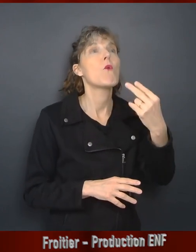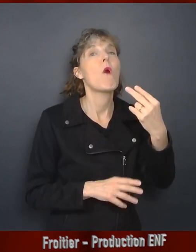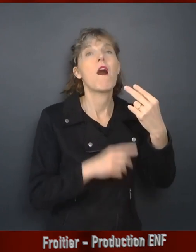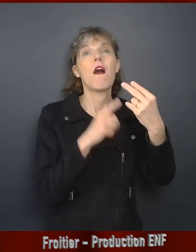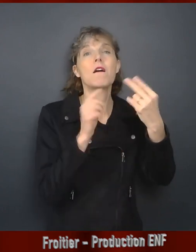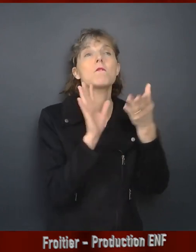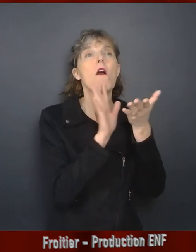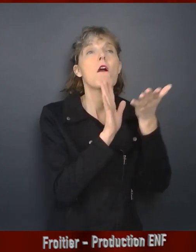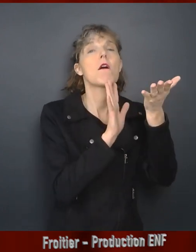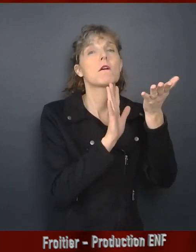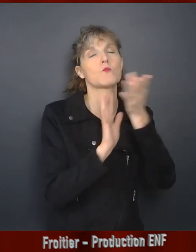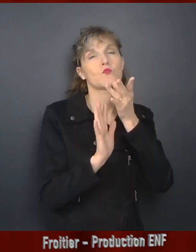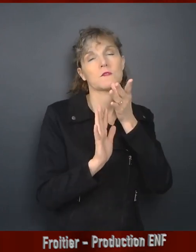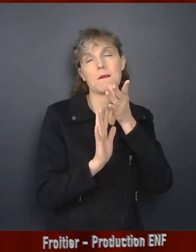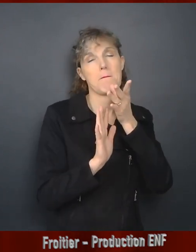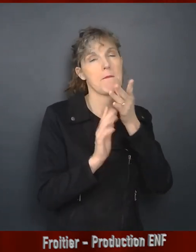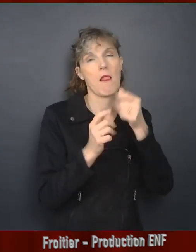vocales pour chanter comme je le souhaiterais.